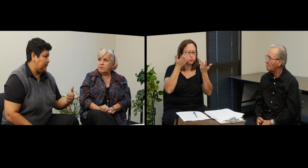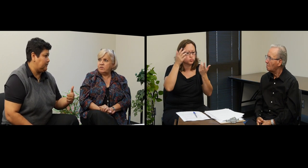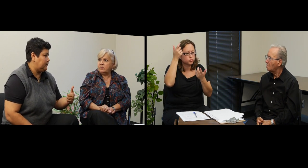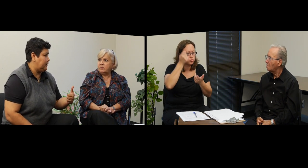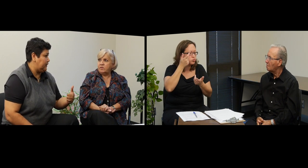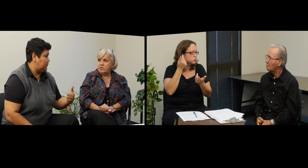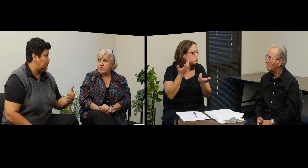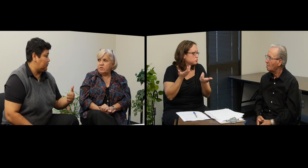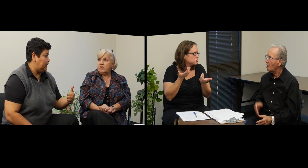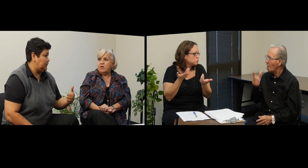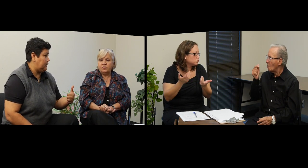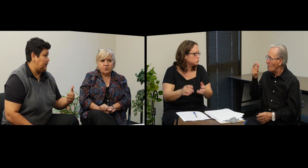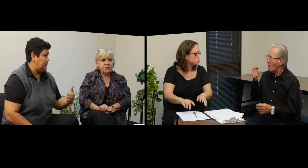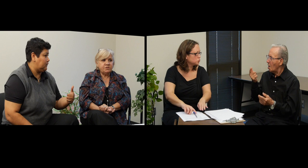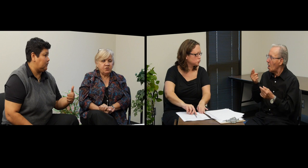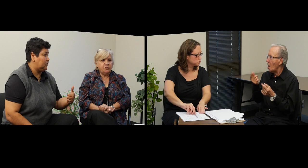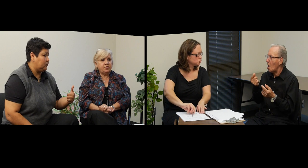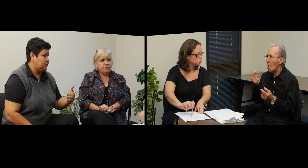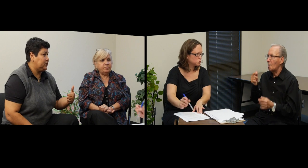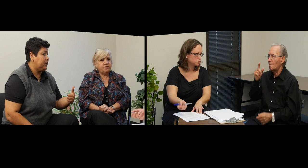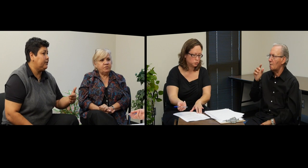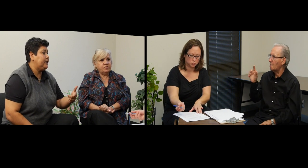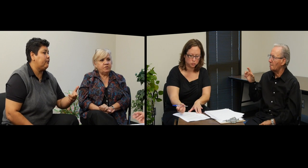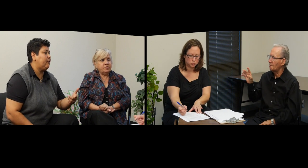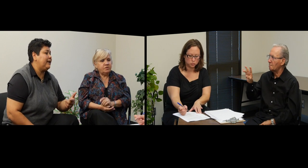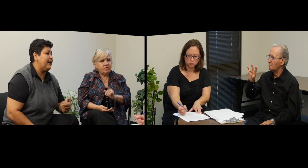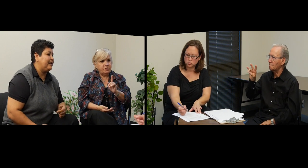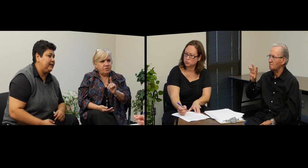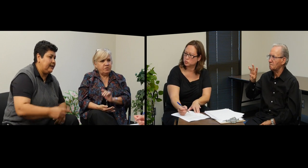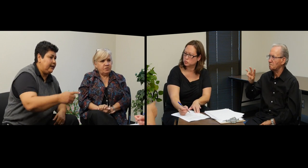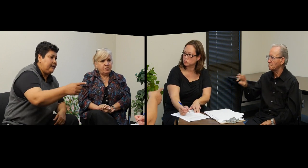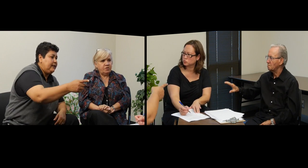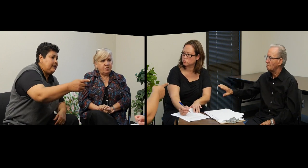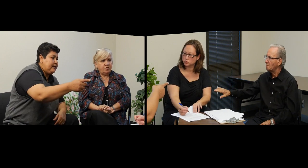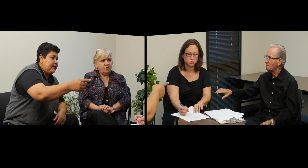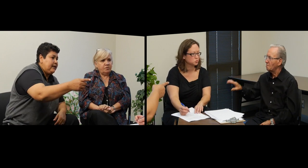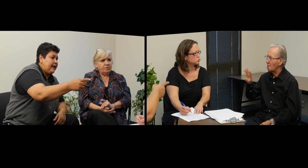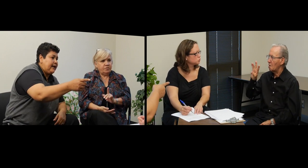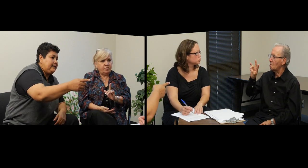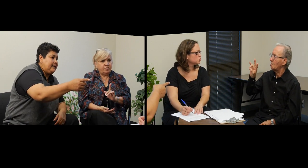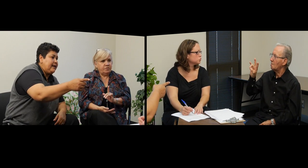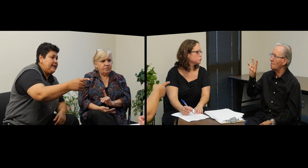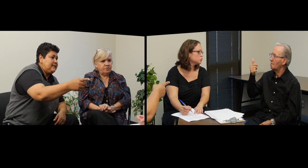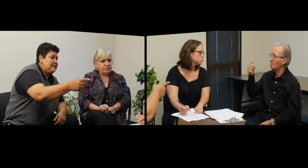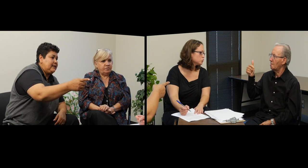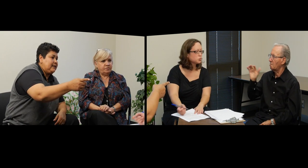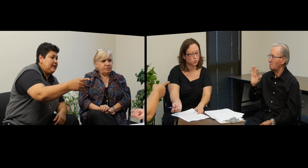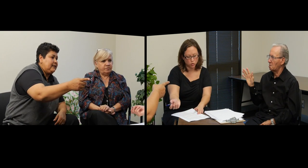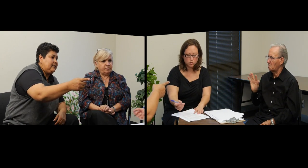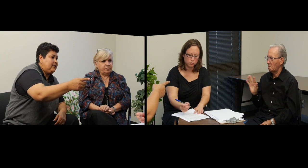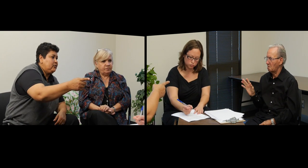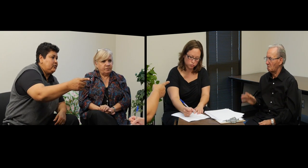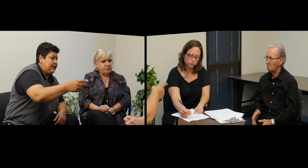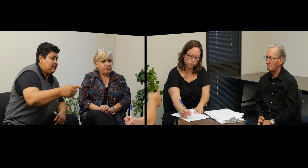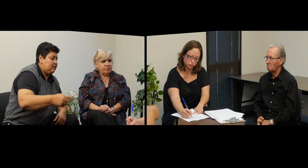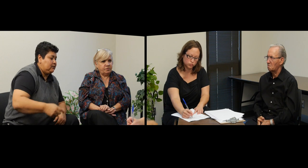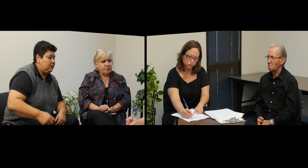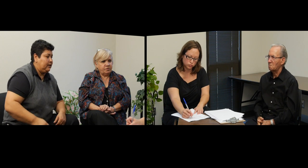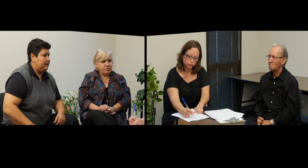cheques del, este… Social Security. Social Security. ¿Cuál es la cantidad? La la cantidad es sietecientos diez dólares.